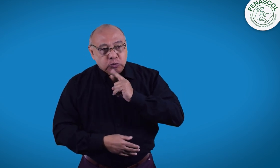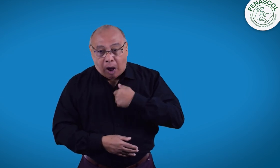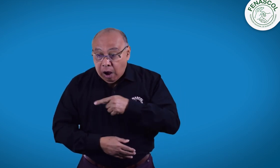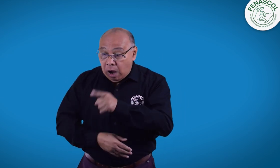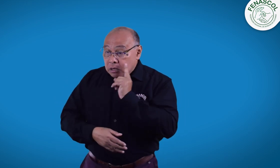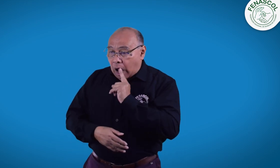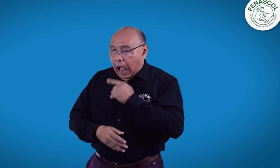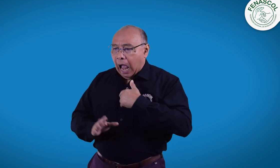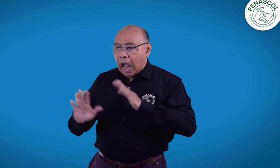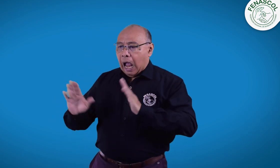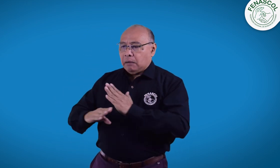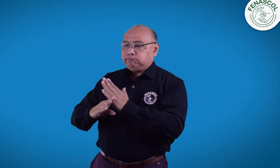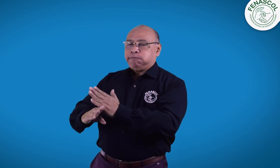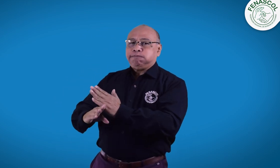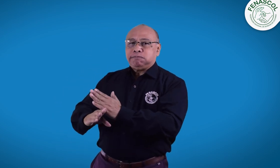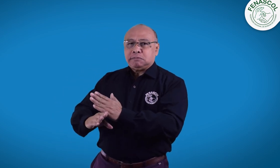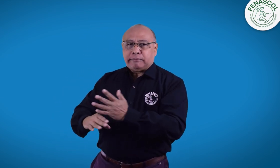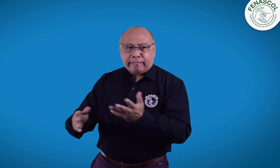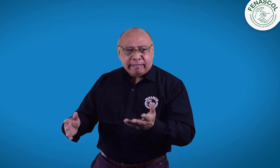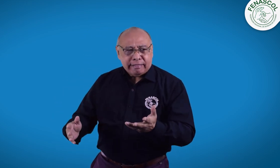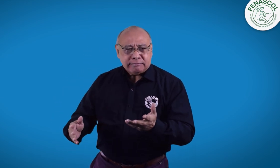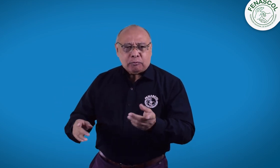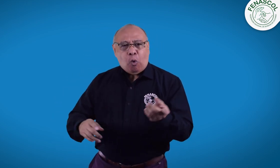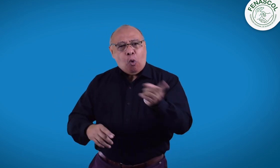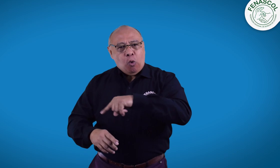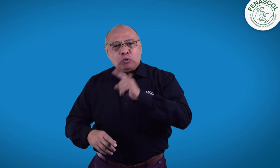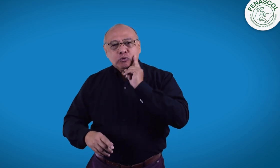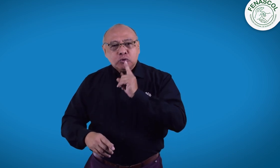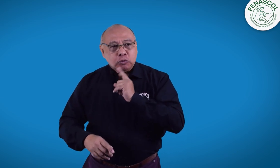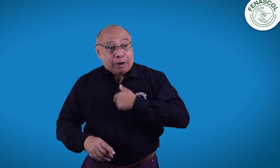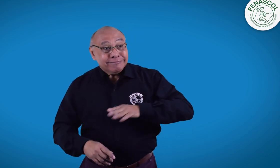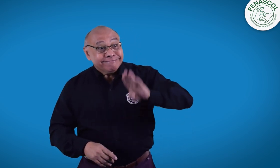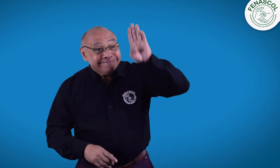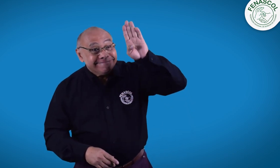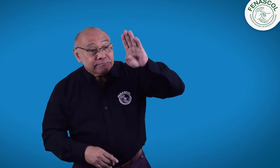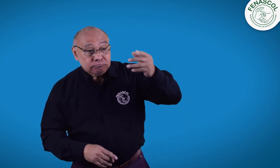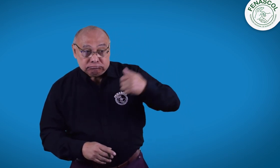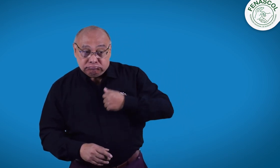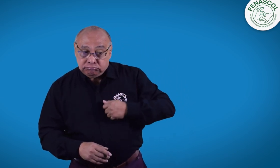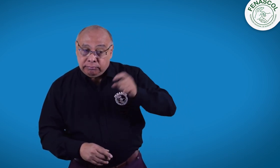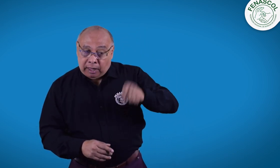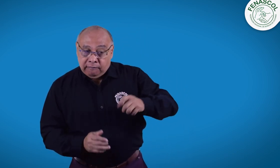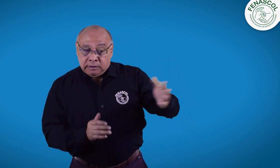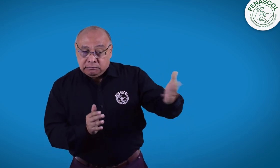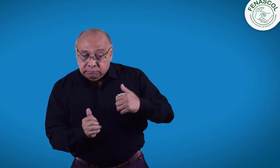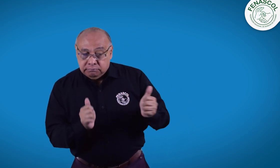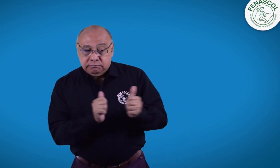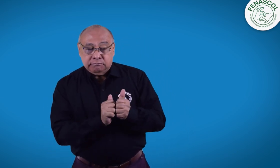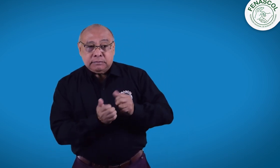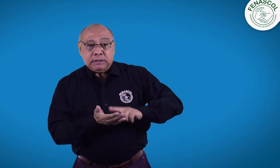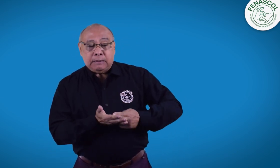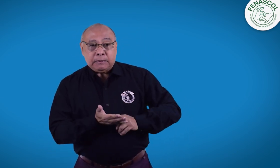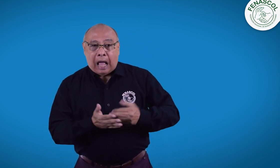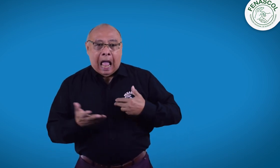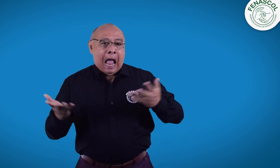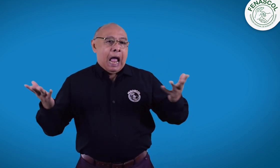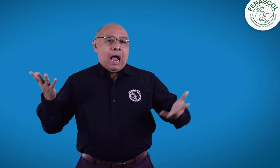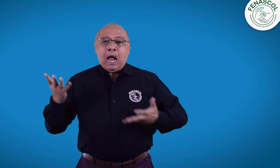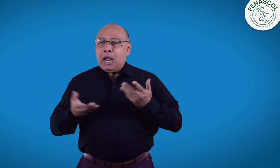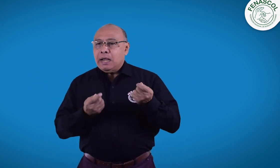presenta con la exigencia de tener servicio de interpretación, pero responden que no cuentan con los recursos. También la persona sorda, al querer ser candidato,